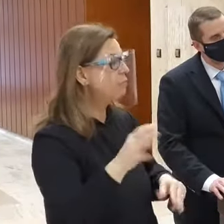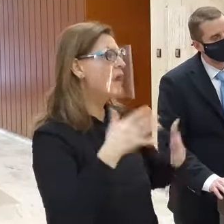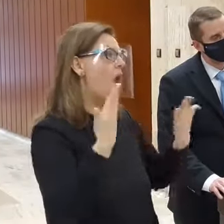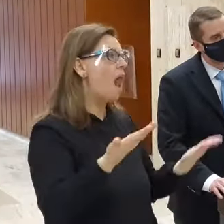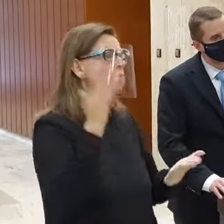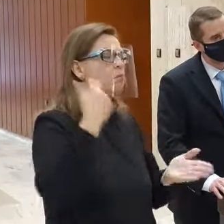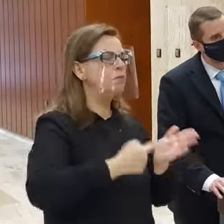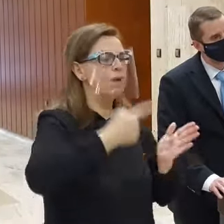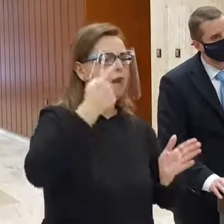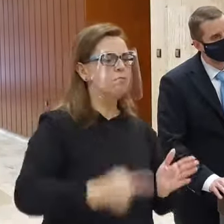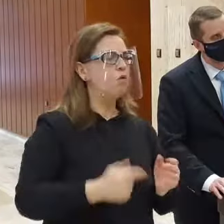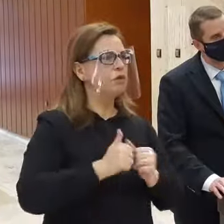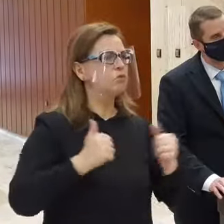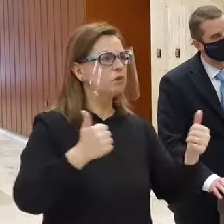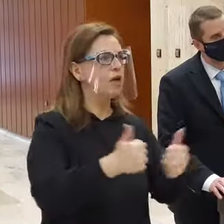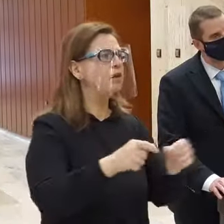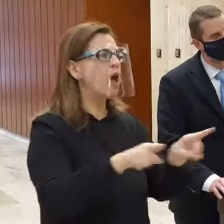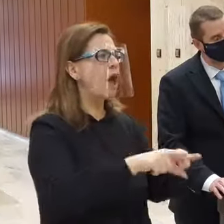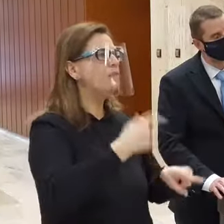Ako som spomenul,